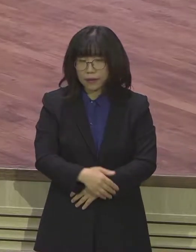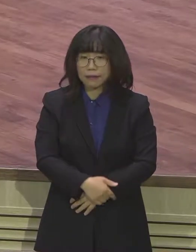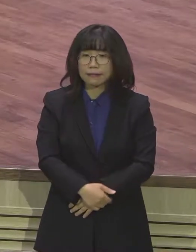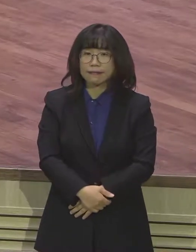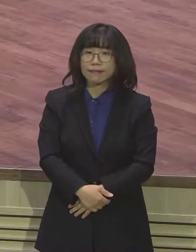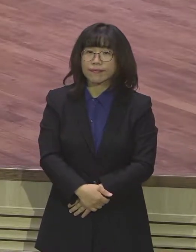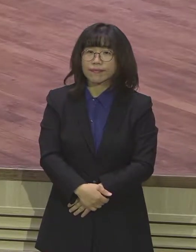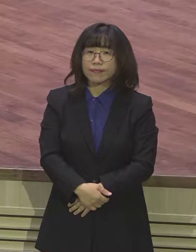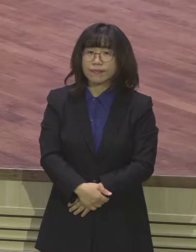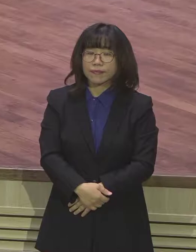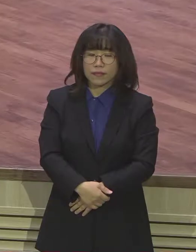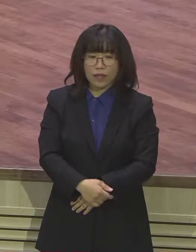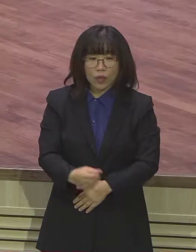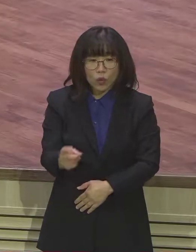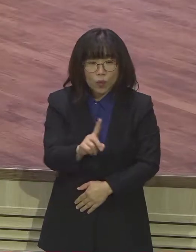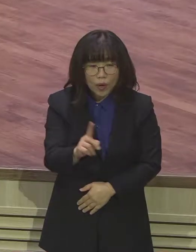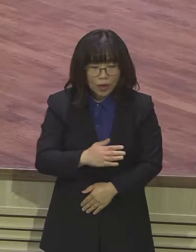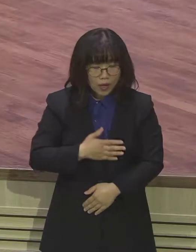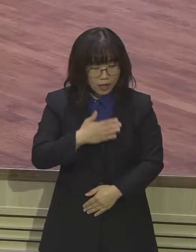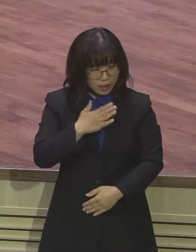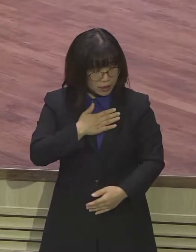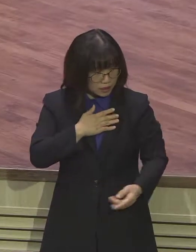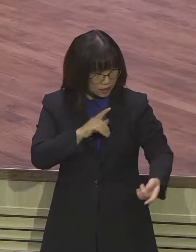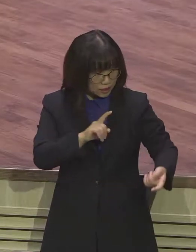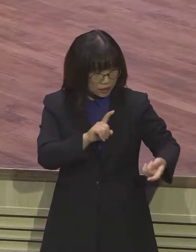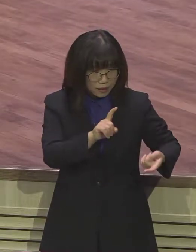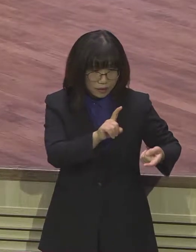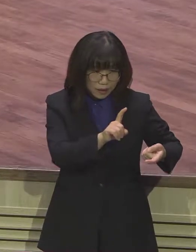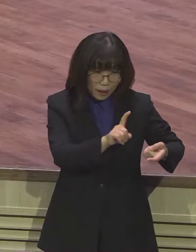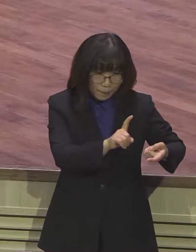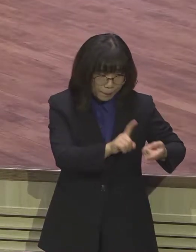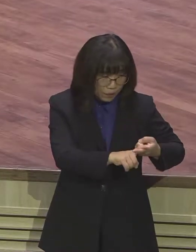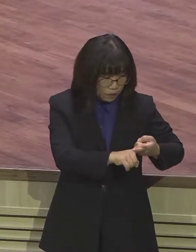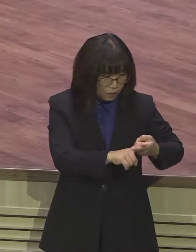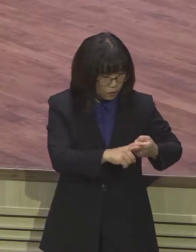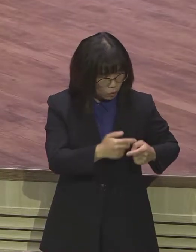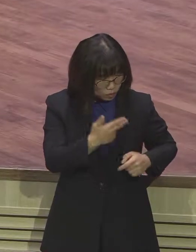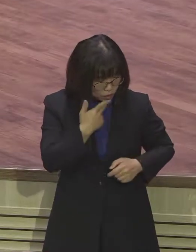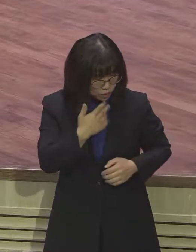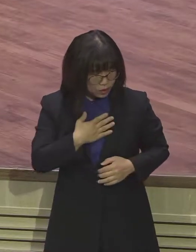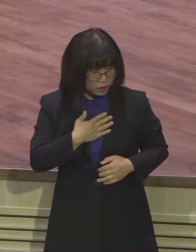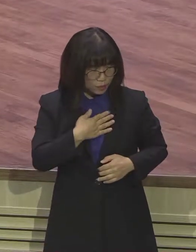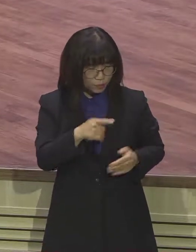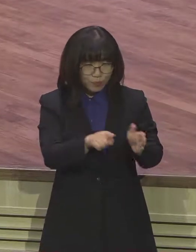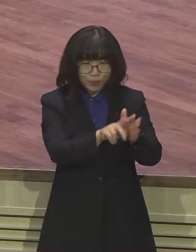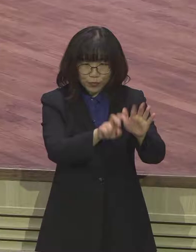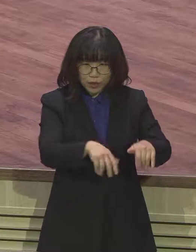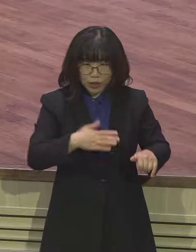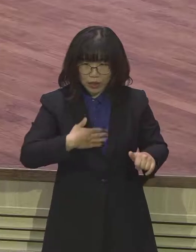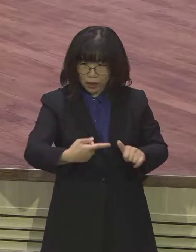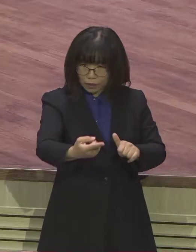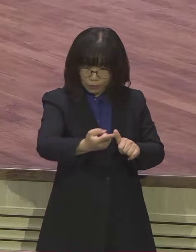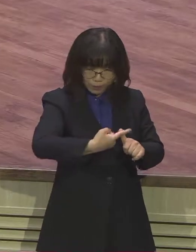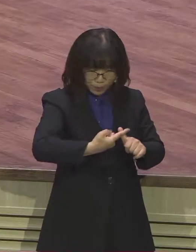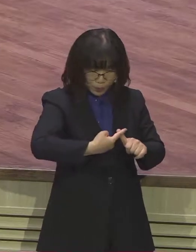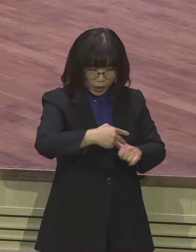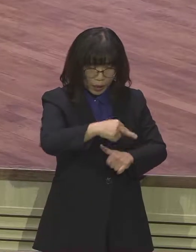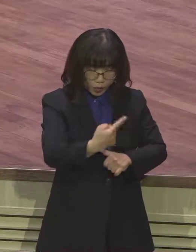별로 내 편이 없고 내가 조금 부신자들한테 손가락질을 당한다 하더라도 여러분들의 모든 기준과 표준이 오직 그리스도의